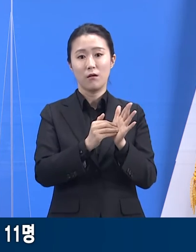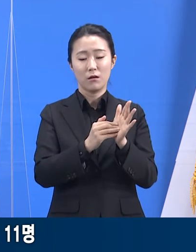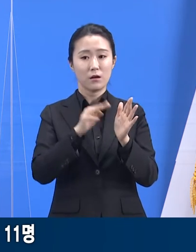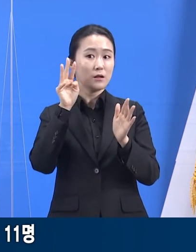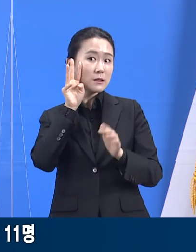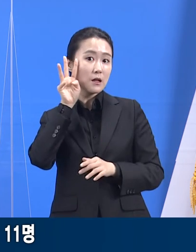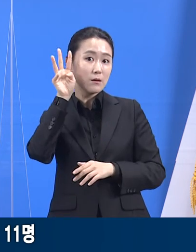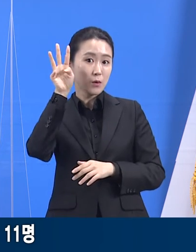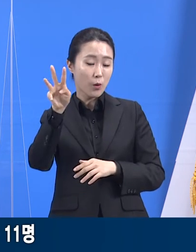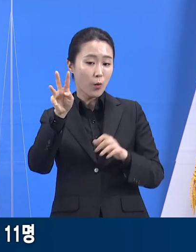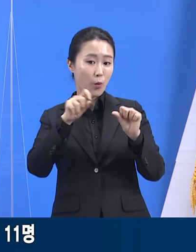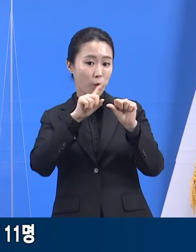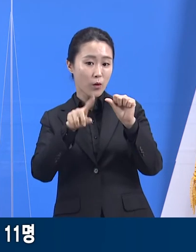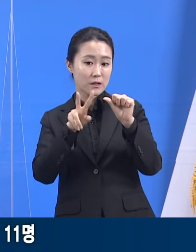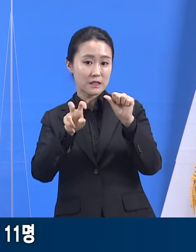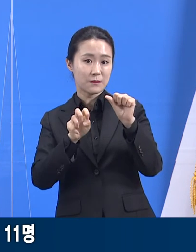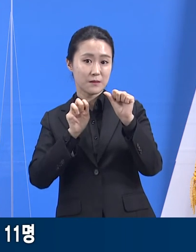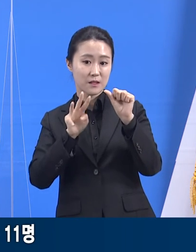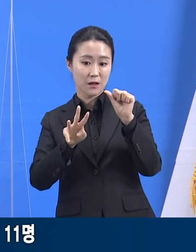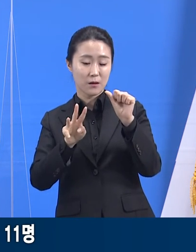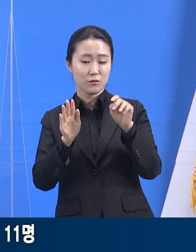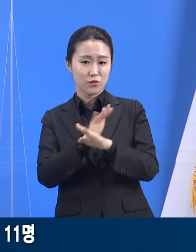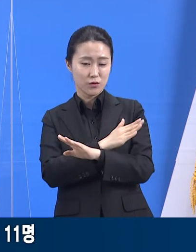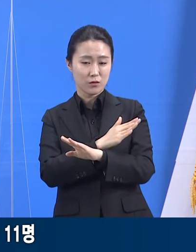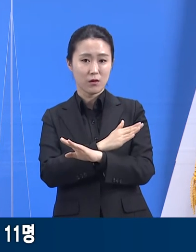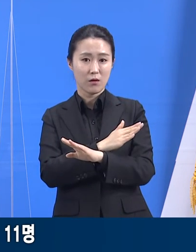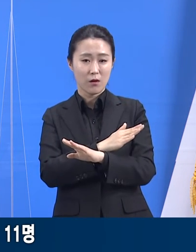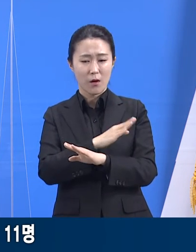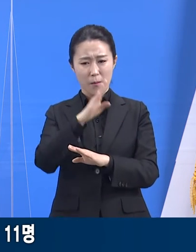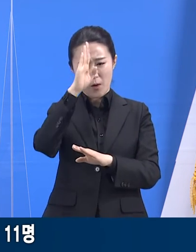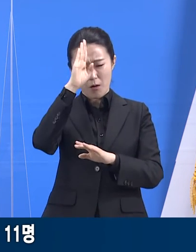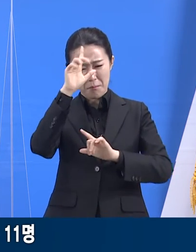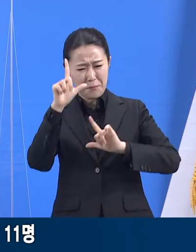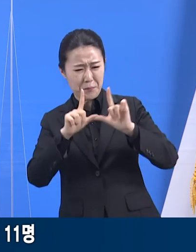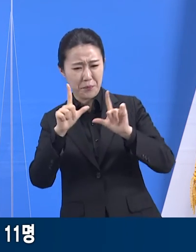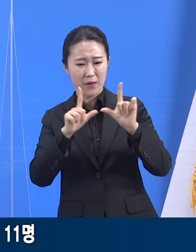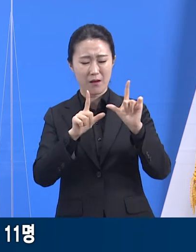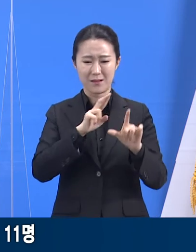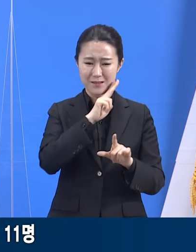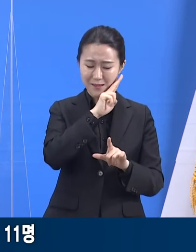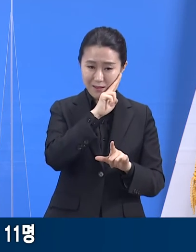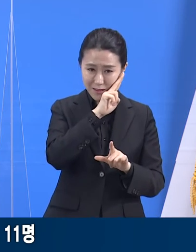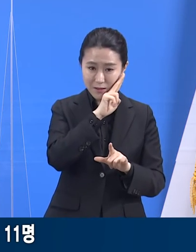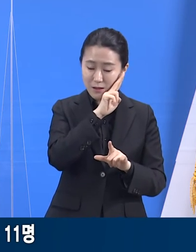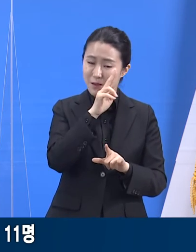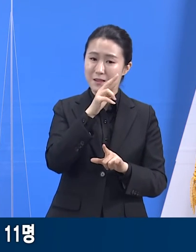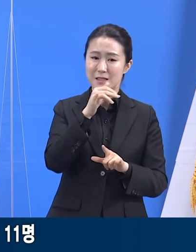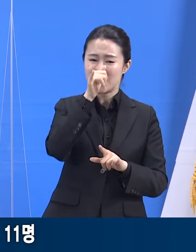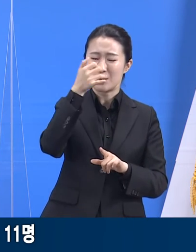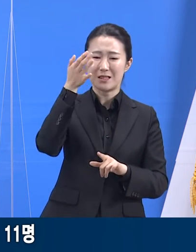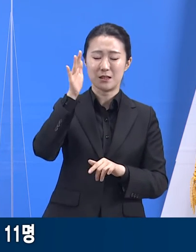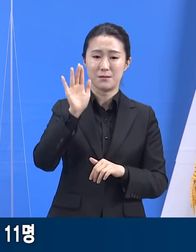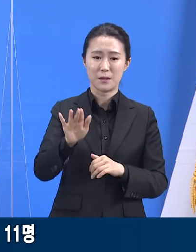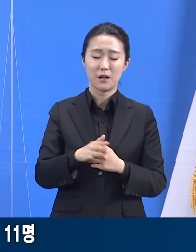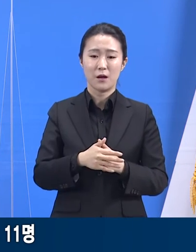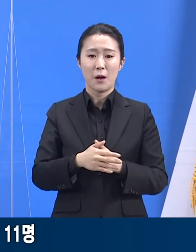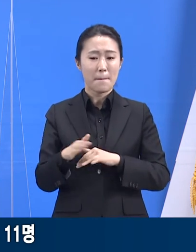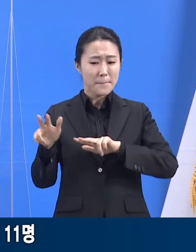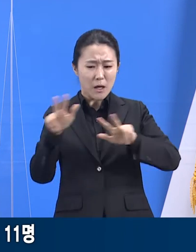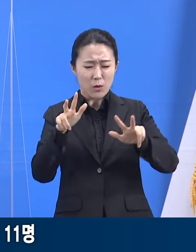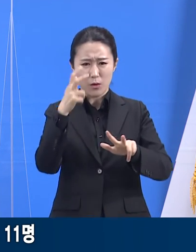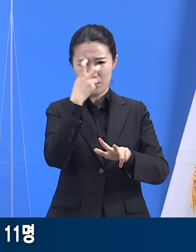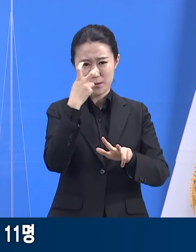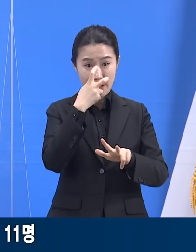5월 24일부터 증상이 시작되었지만, 안타깝게도 바로 검사가 진행되진 않았고, 증상 발현 5일 후에